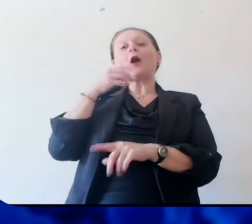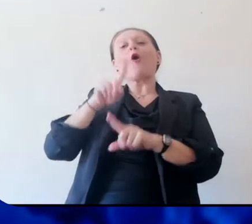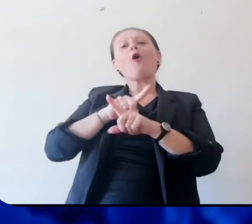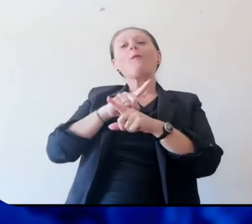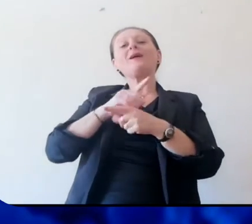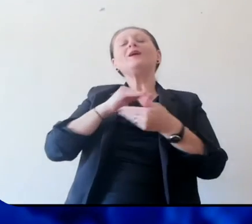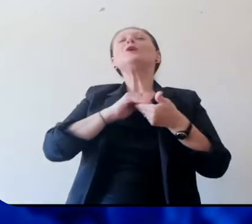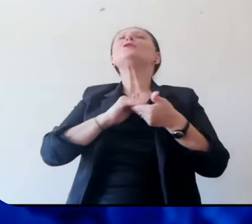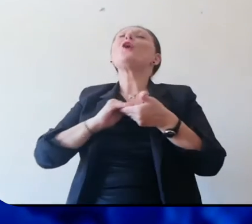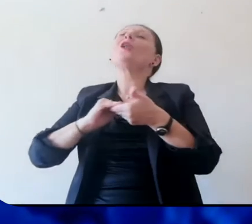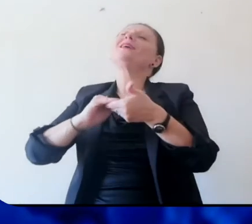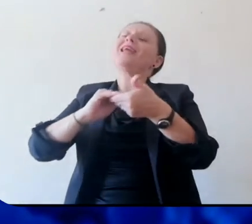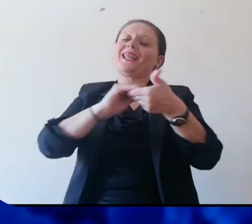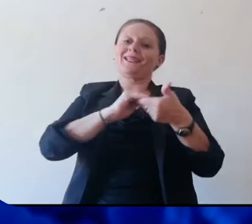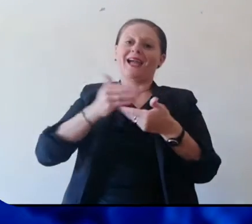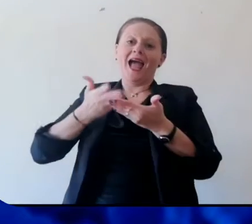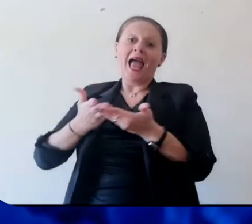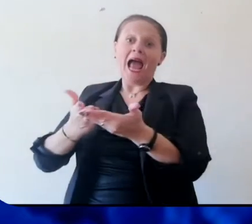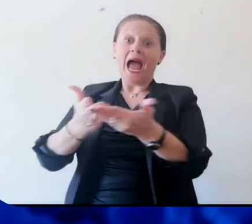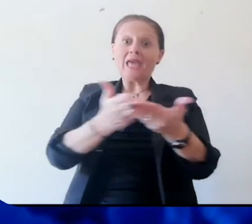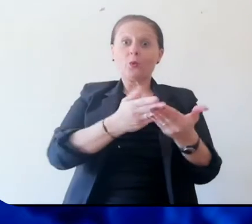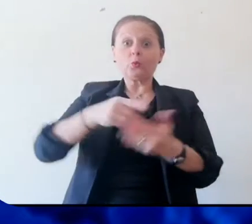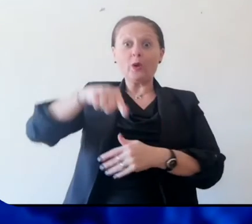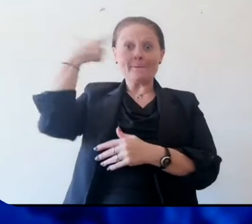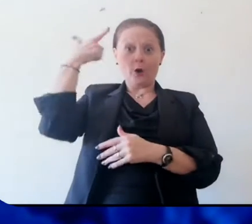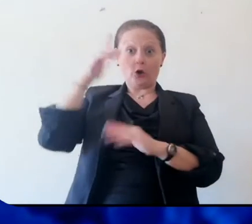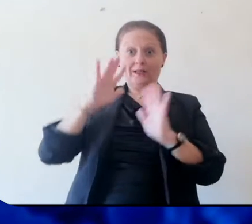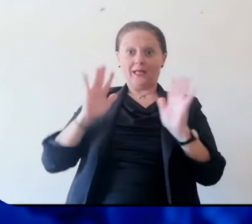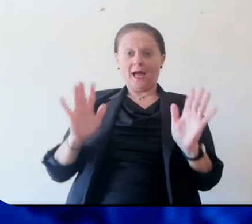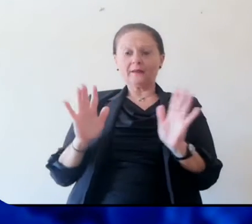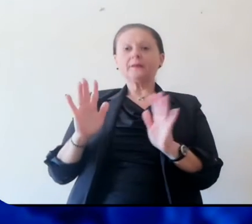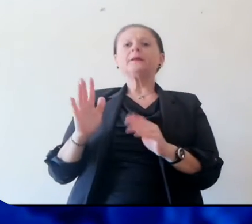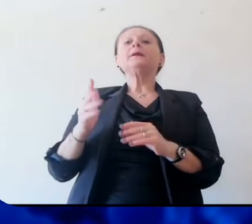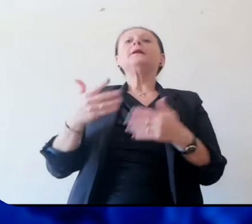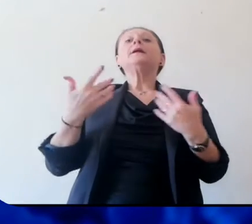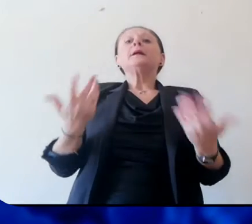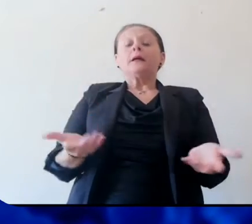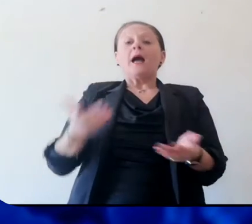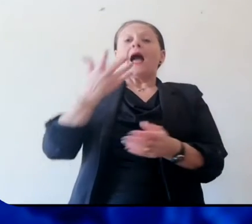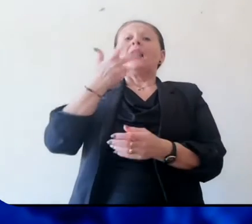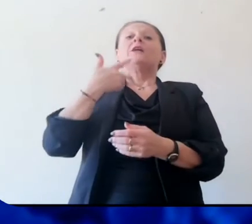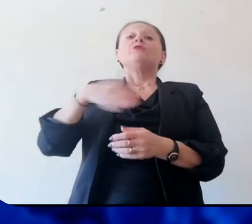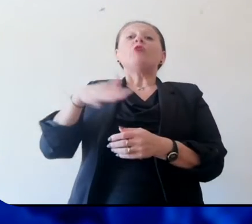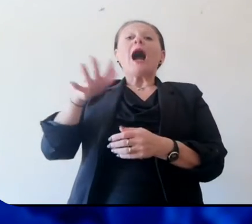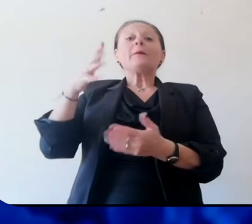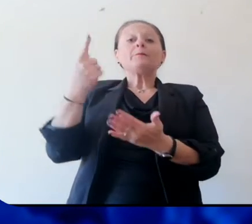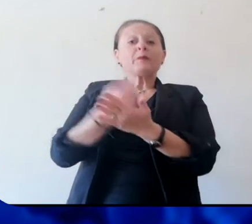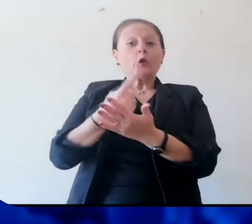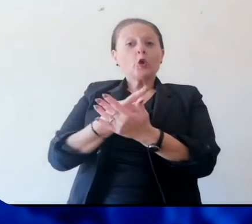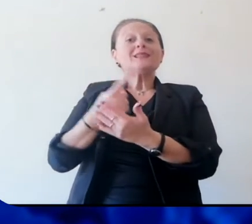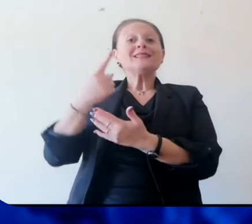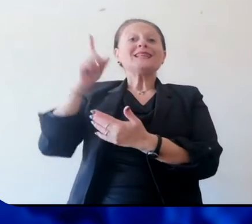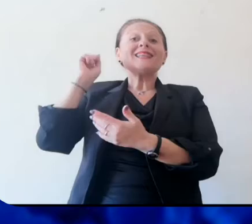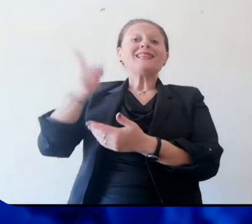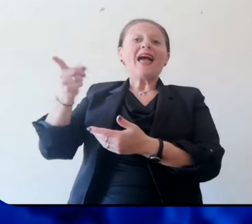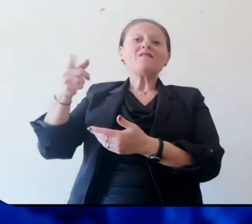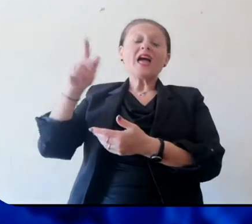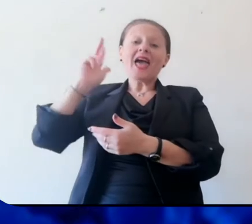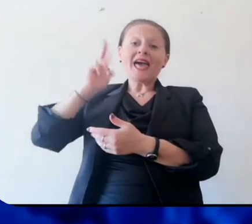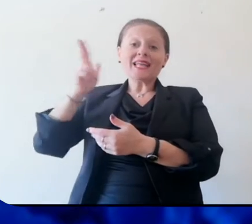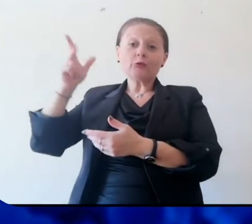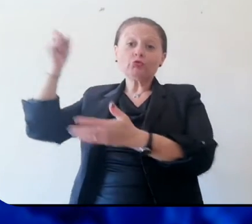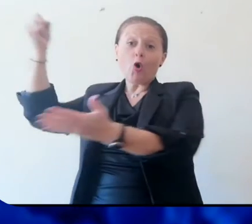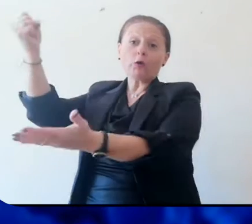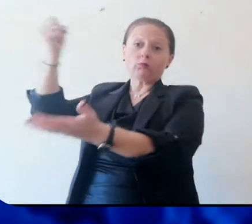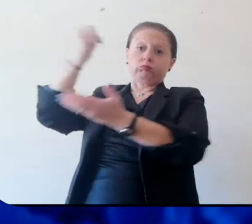gesto di solidarietà che è molto apprezzato e molto molto importante. Abbiamo avuto la notizia proprio in questi giorni anche di contributi della Regione